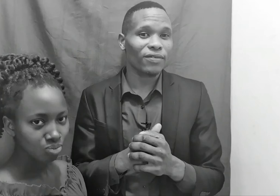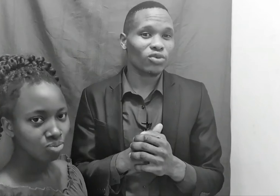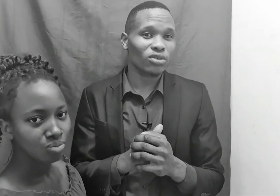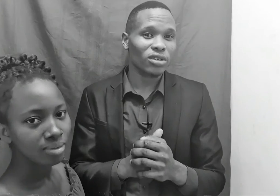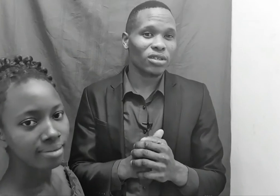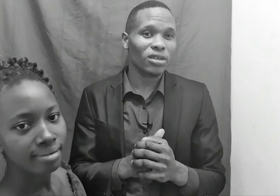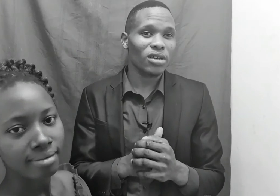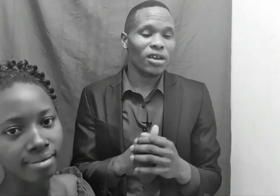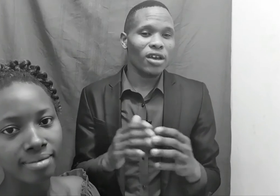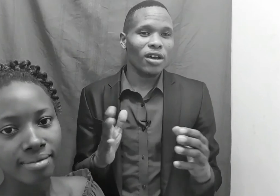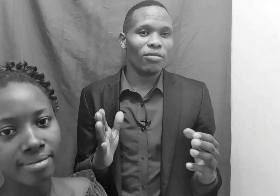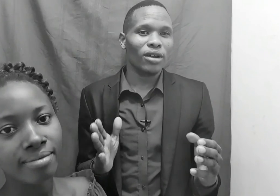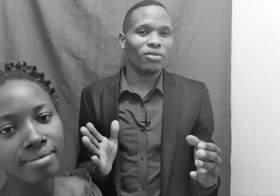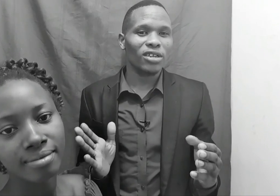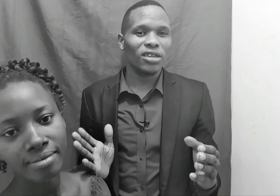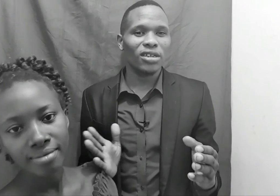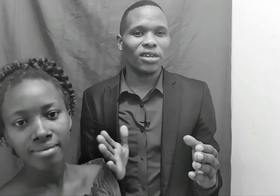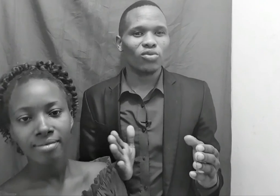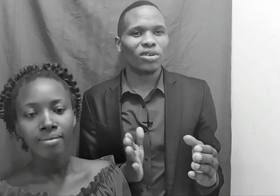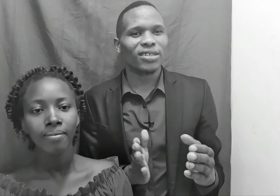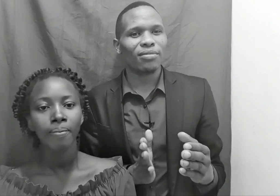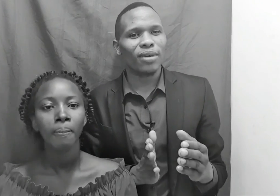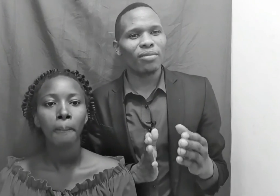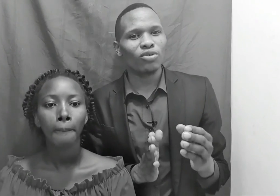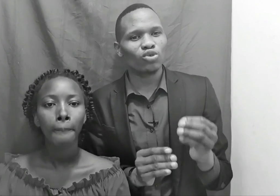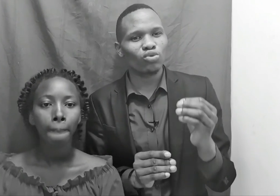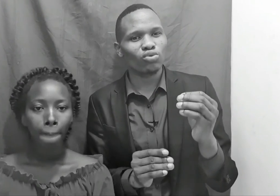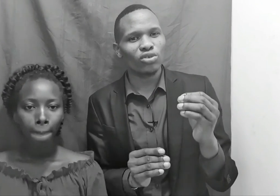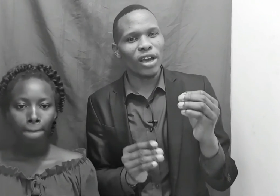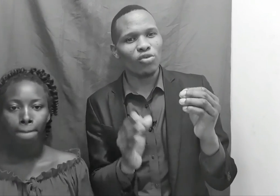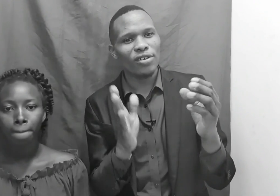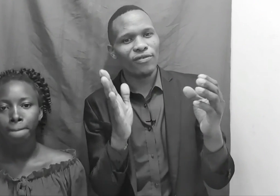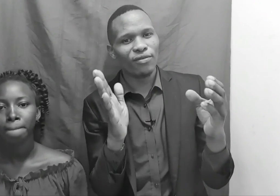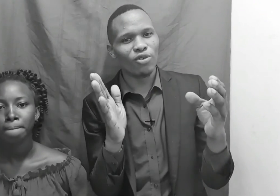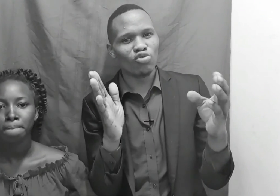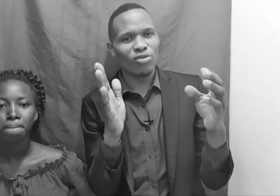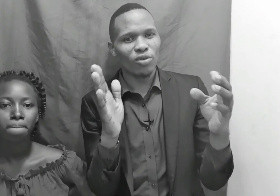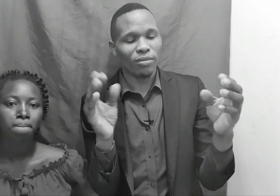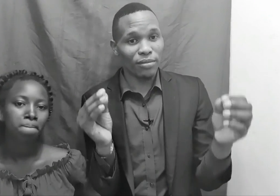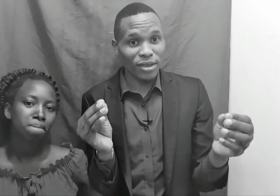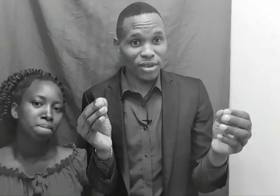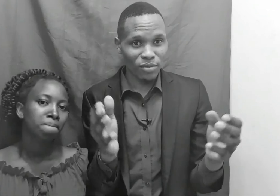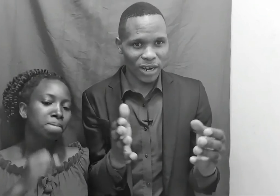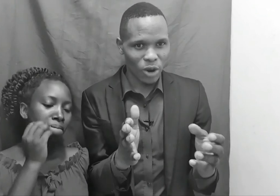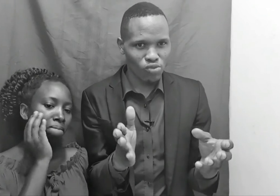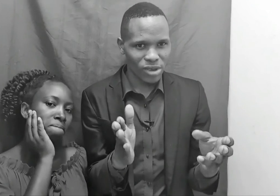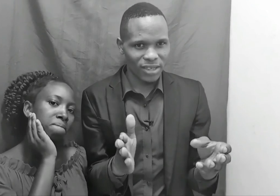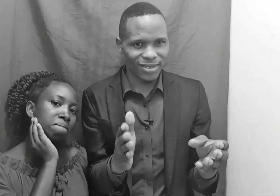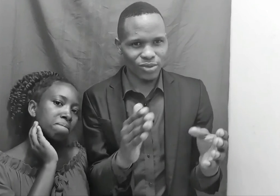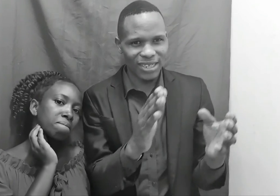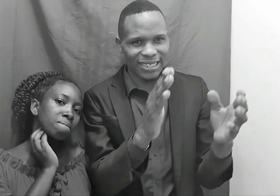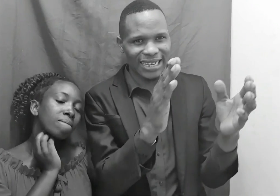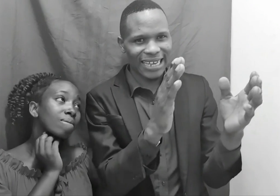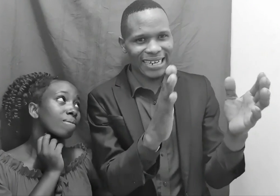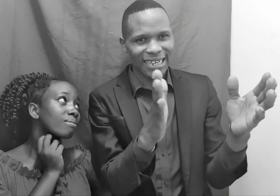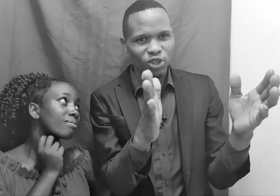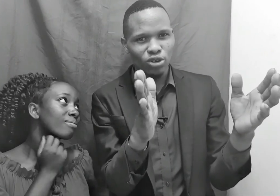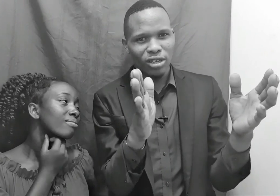Mdamu ngini kwa sababu tu ya ule mfumodume kwa mba mimi ni mwanaume siwezi nkaindeshwa,